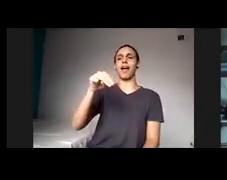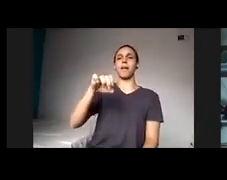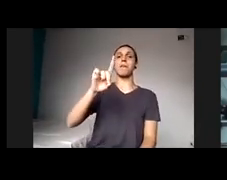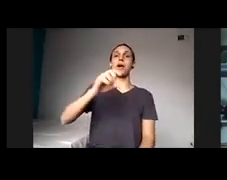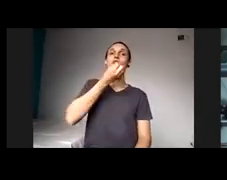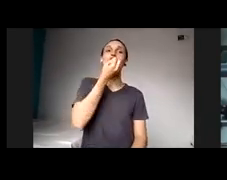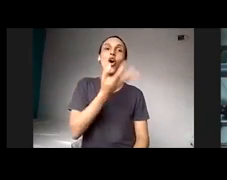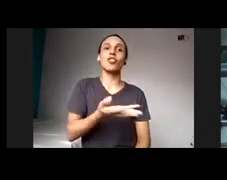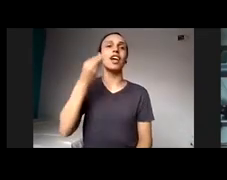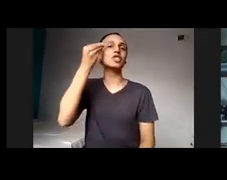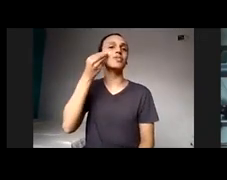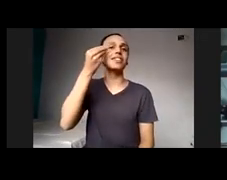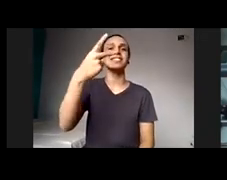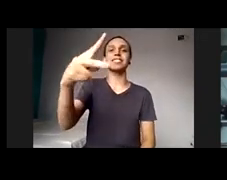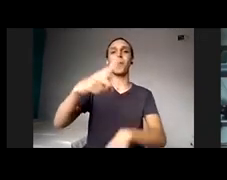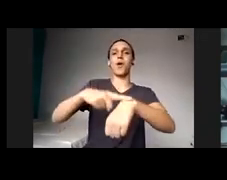Armando.